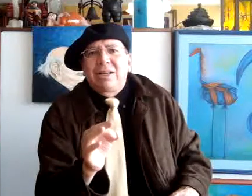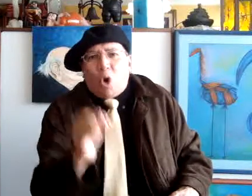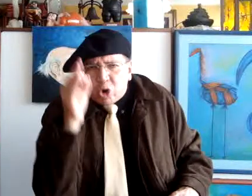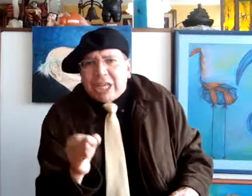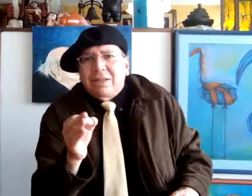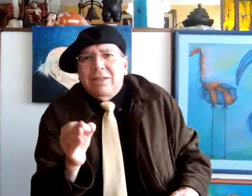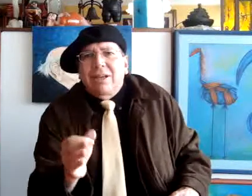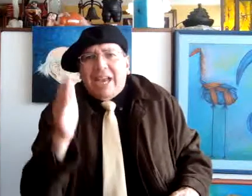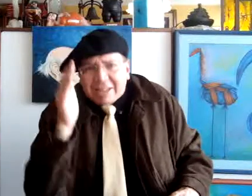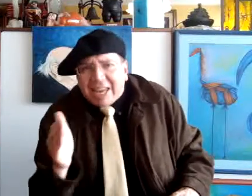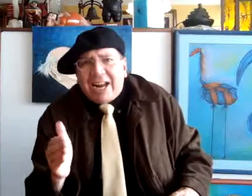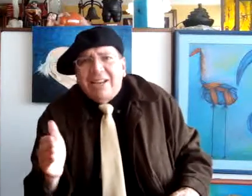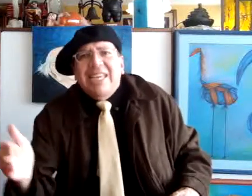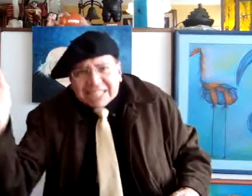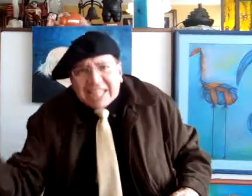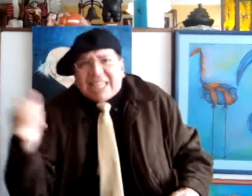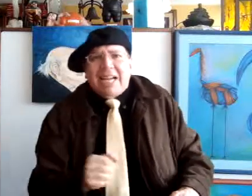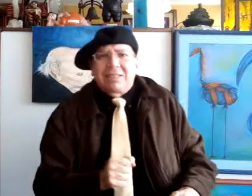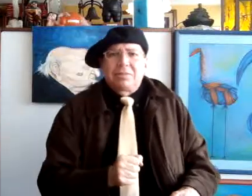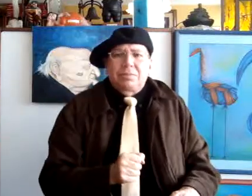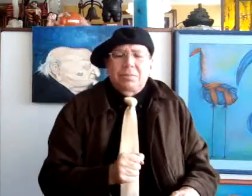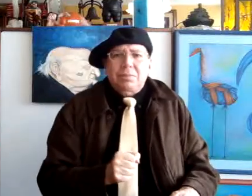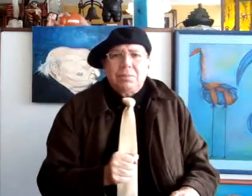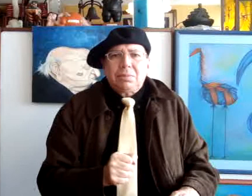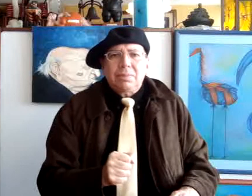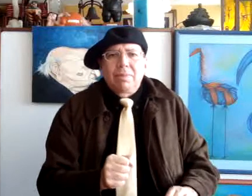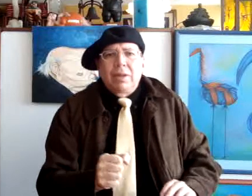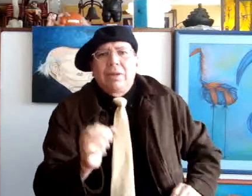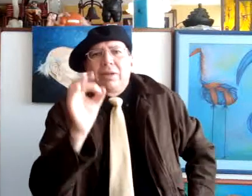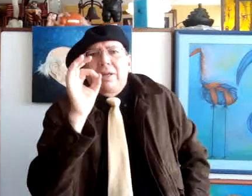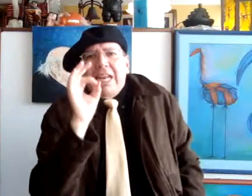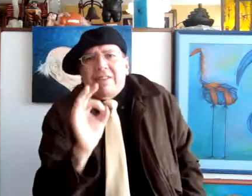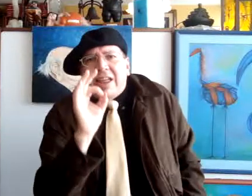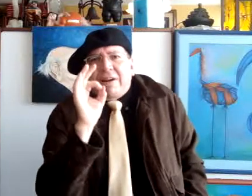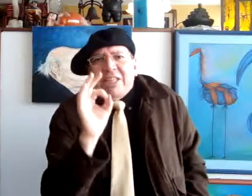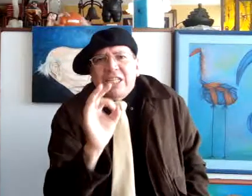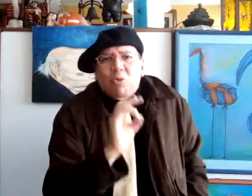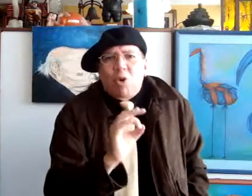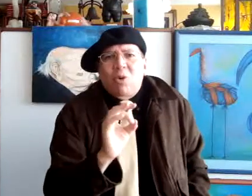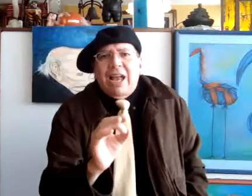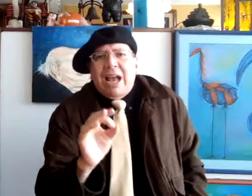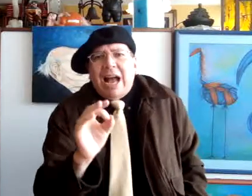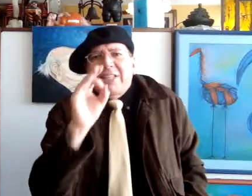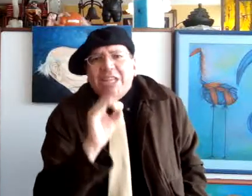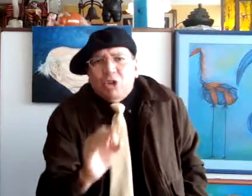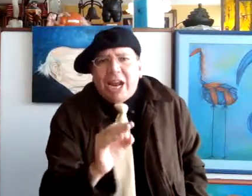orden genera estética. El analfabetismo habitacional,